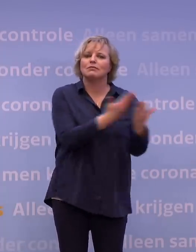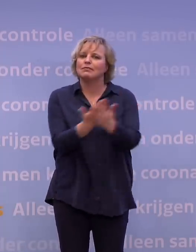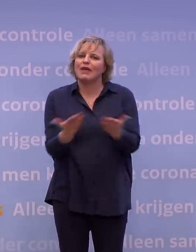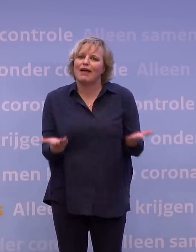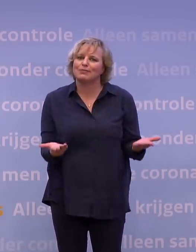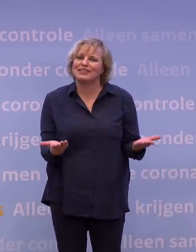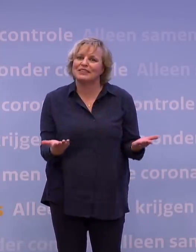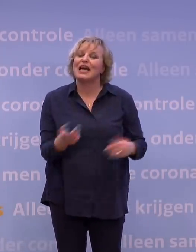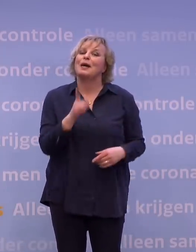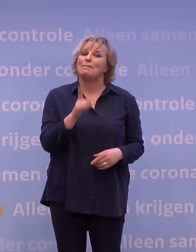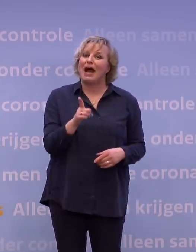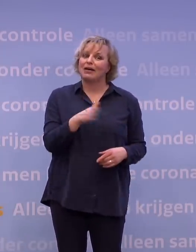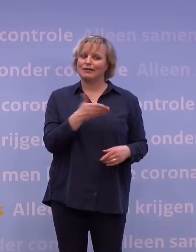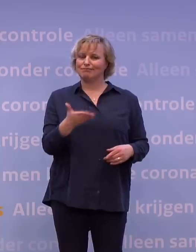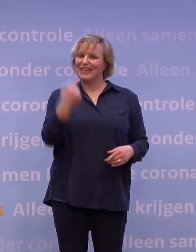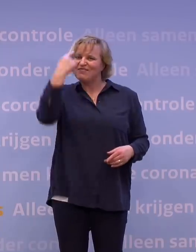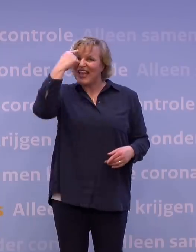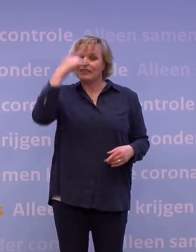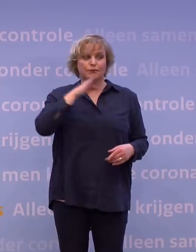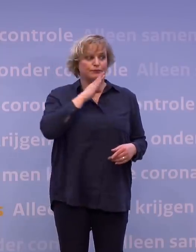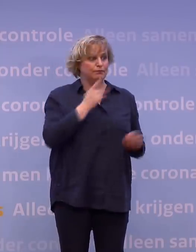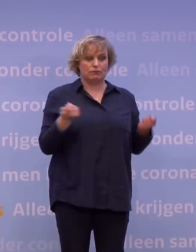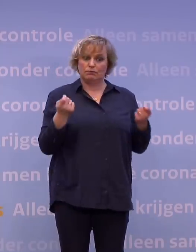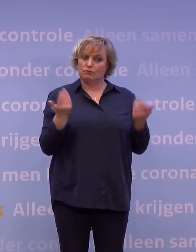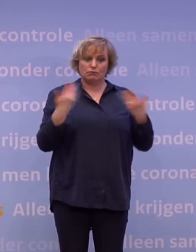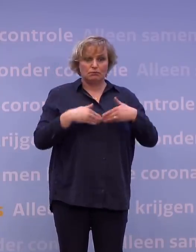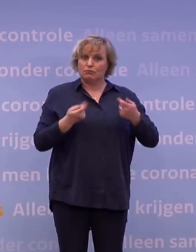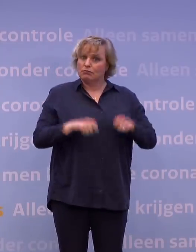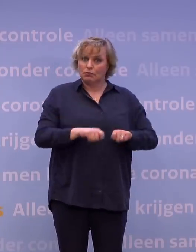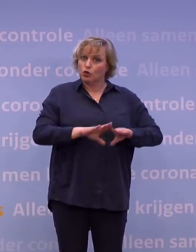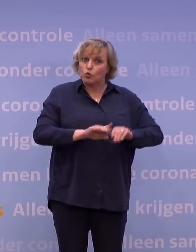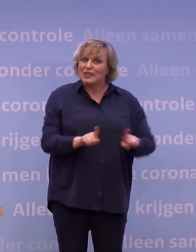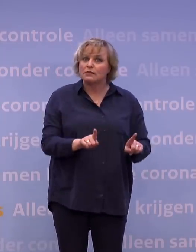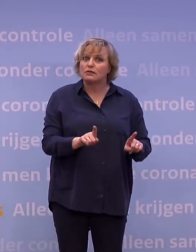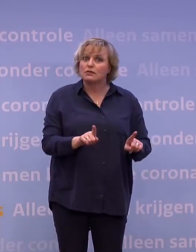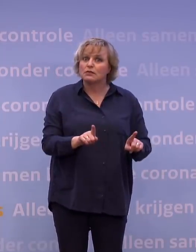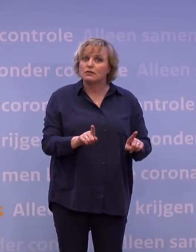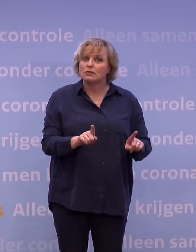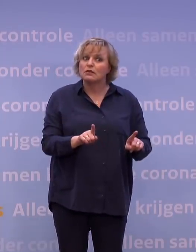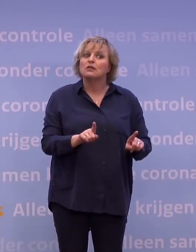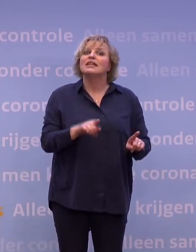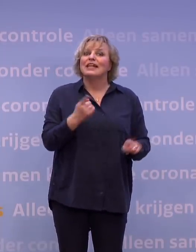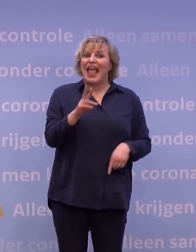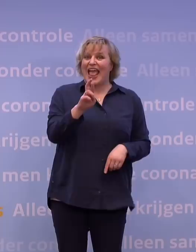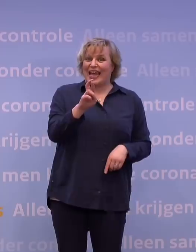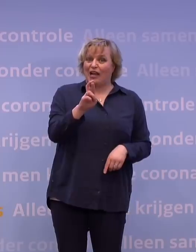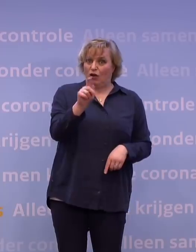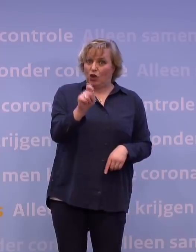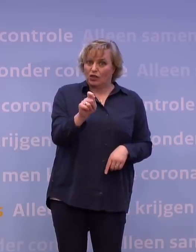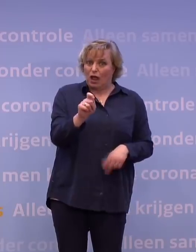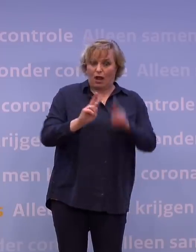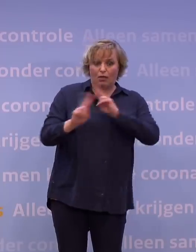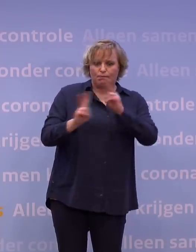tegelijkertijd is het toch ook weer wel wiskunde. We weten namelijk wel dat als we het niet doen, en we hebben te maken met een R op die grote groep aan